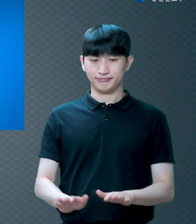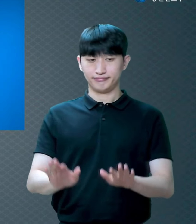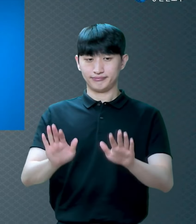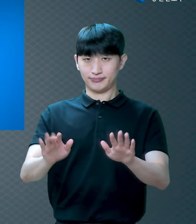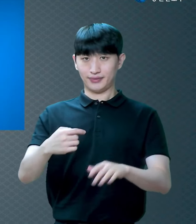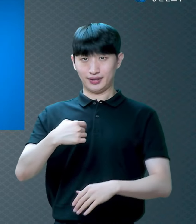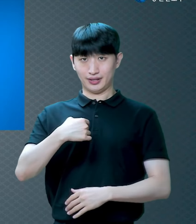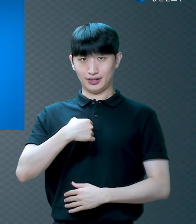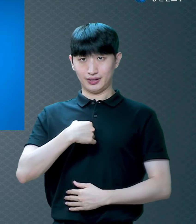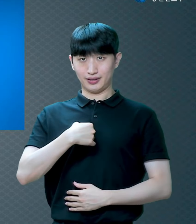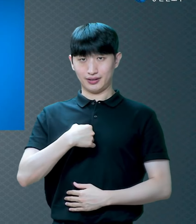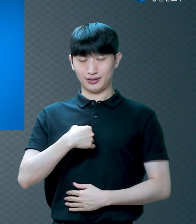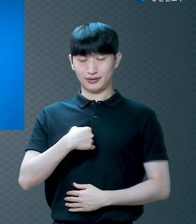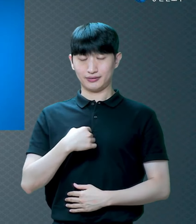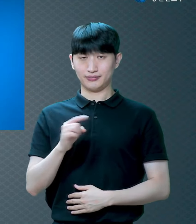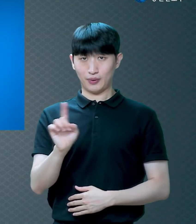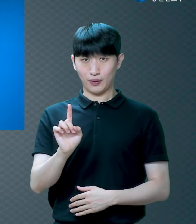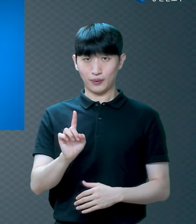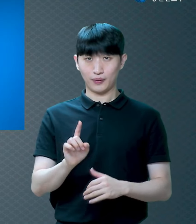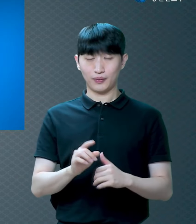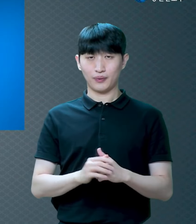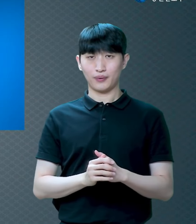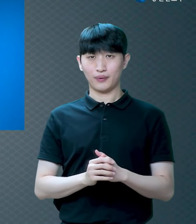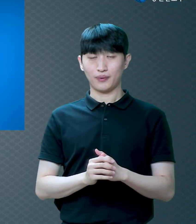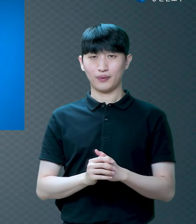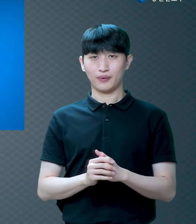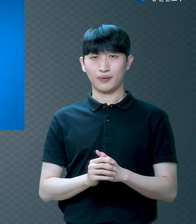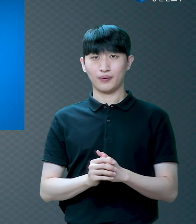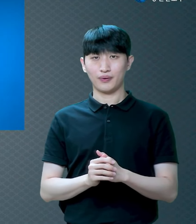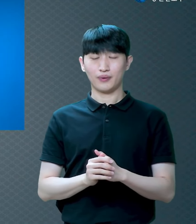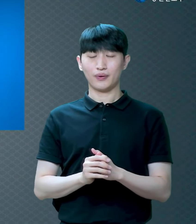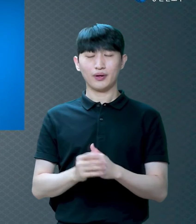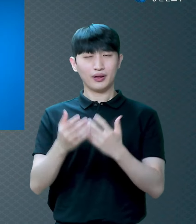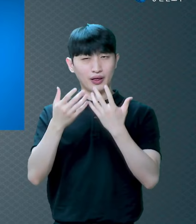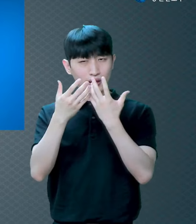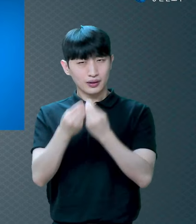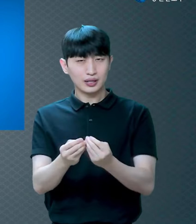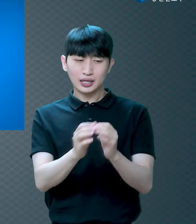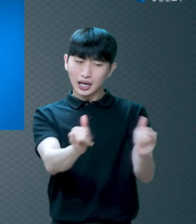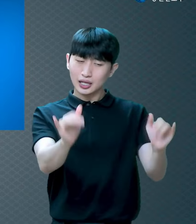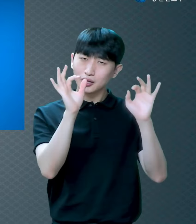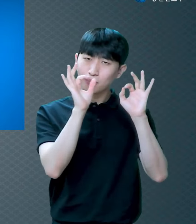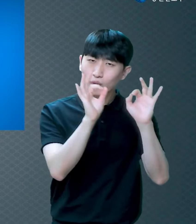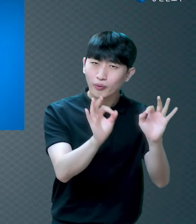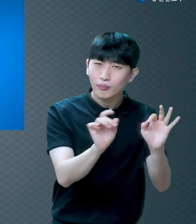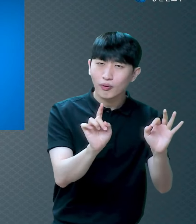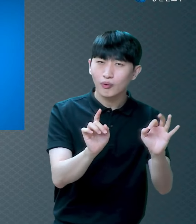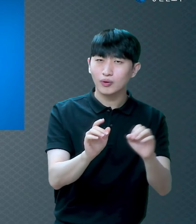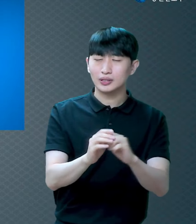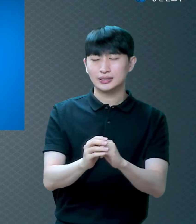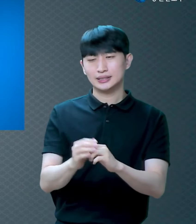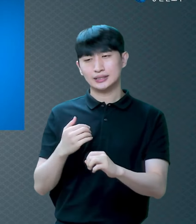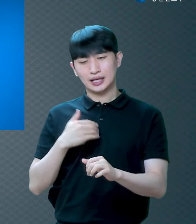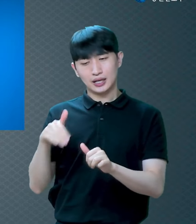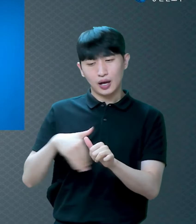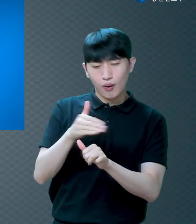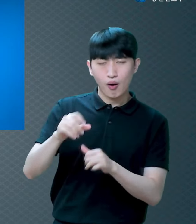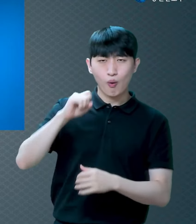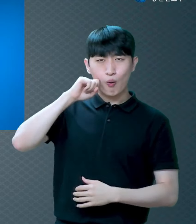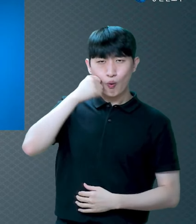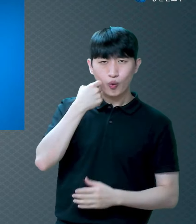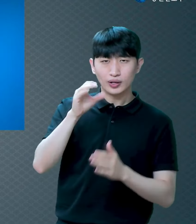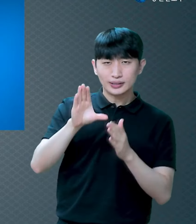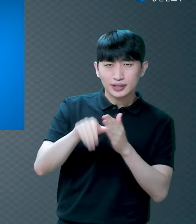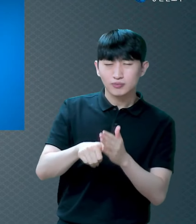사람들은요 꼭 어려워지면 원망합니다 사람 원망하고 남편과 아내 원망하고